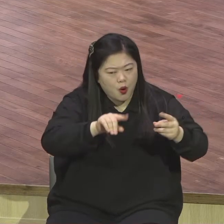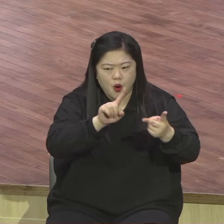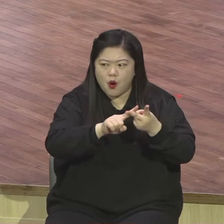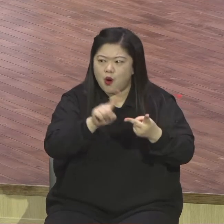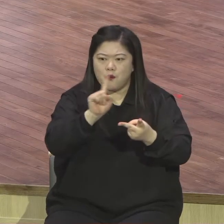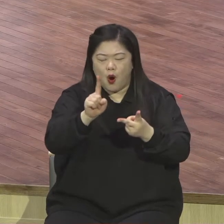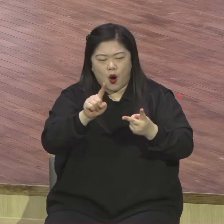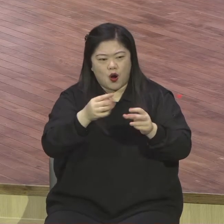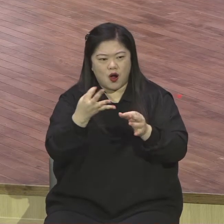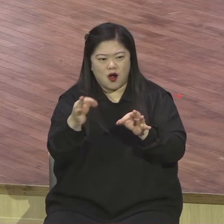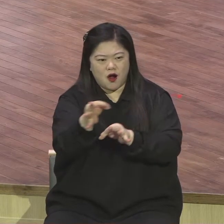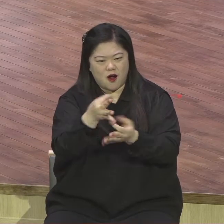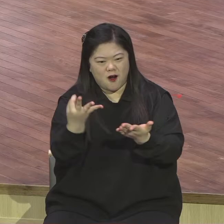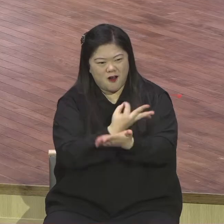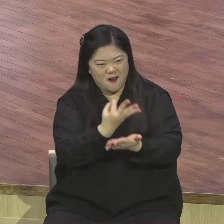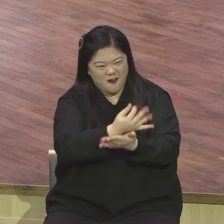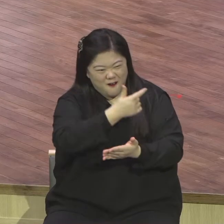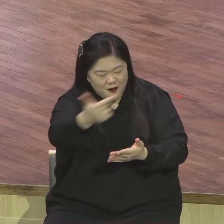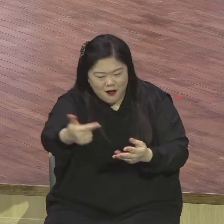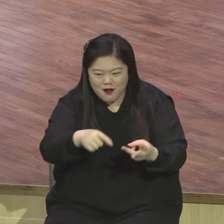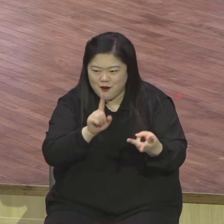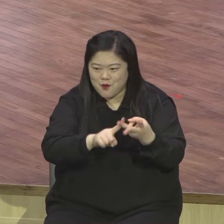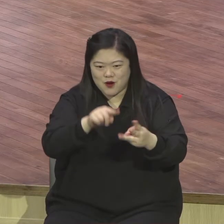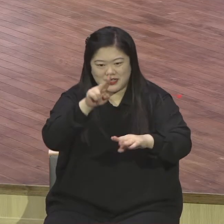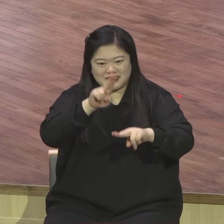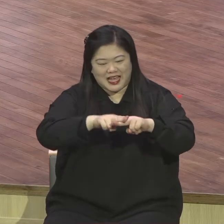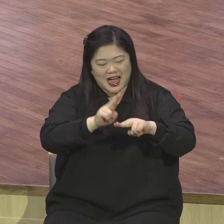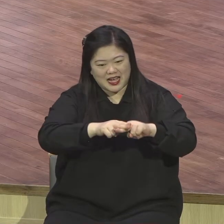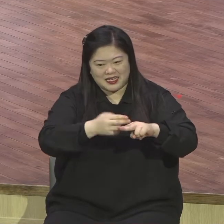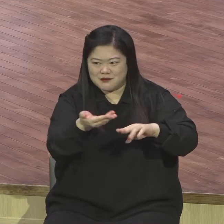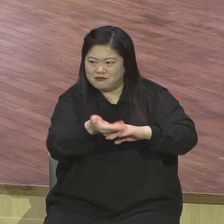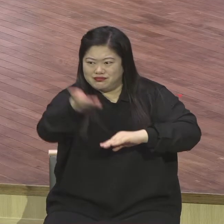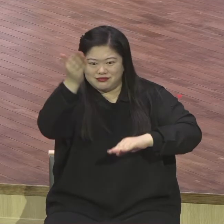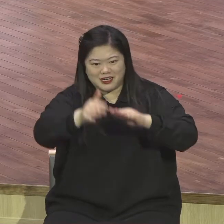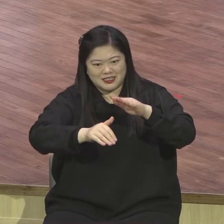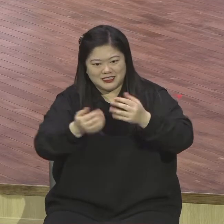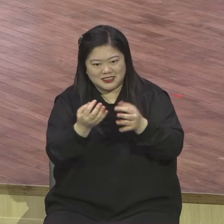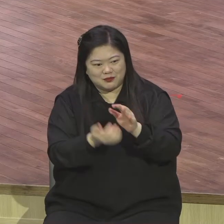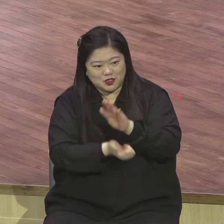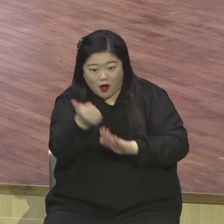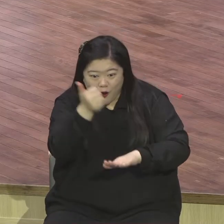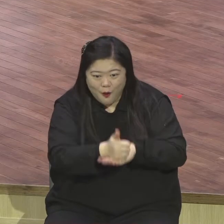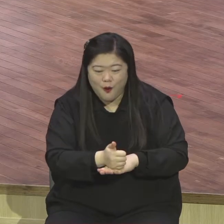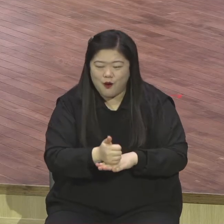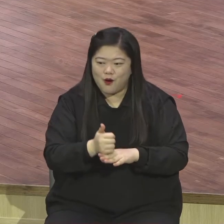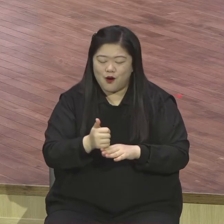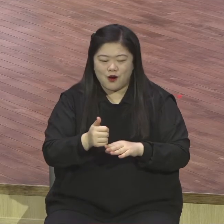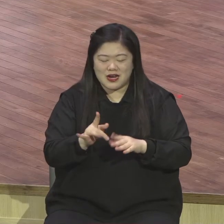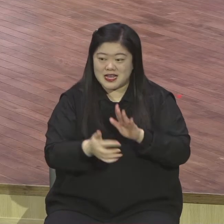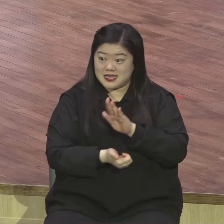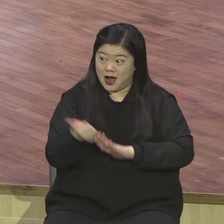담청되는 거 출시하는 거 전부 세상적인 거 눈에 보이는 거 그거 가지고 하나님이 살아있니 죽었니 이러고 있는데